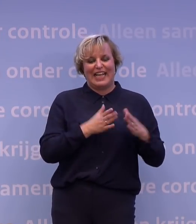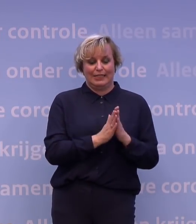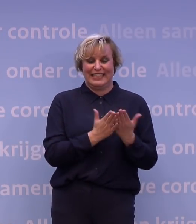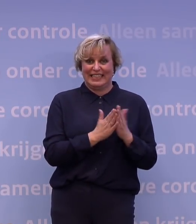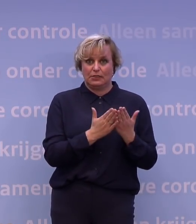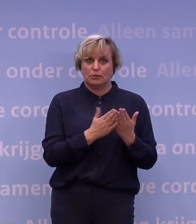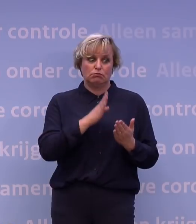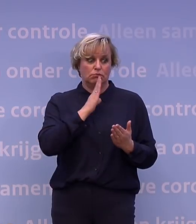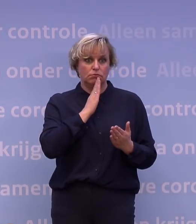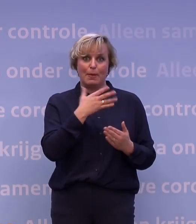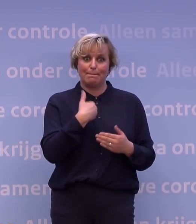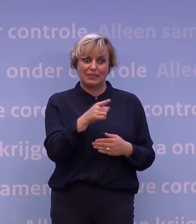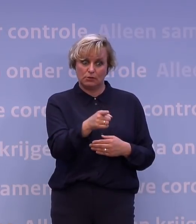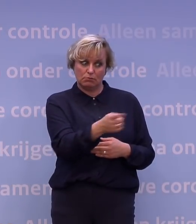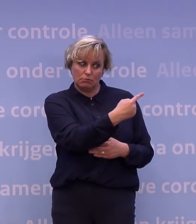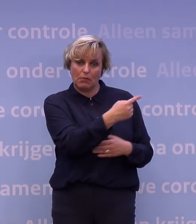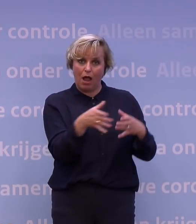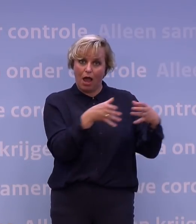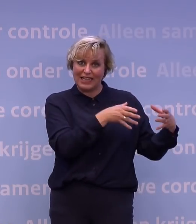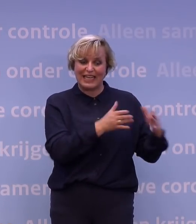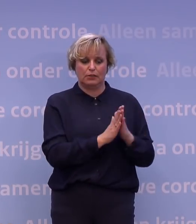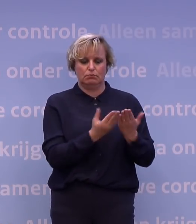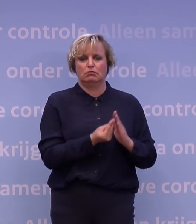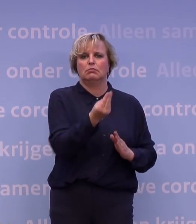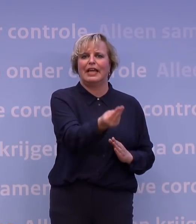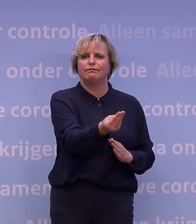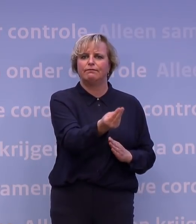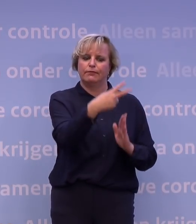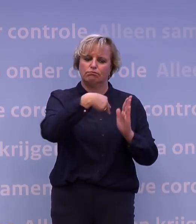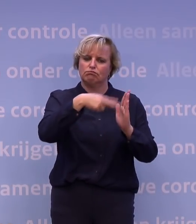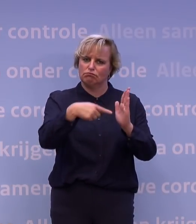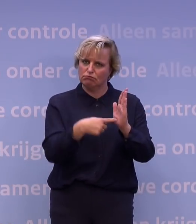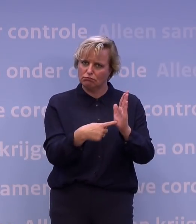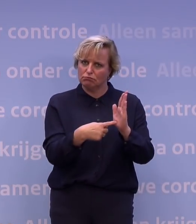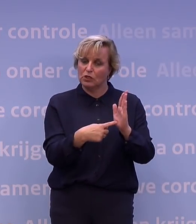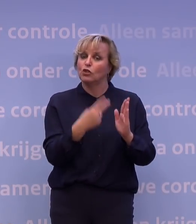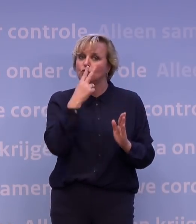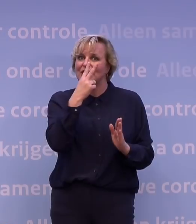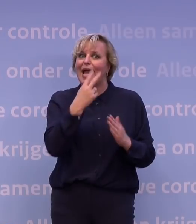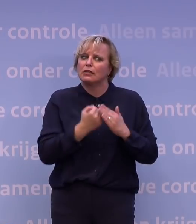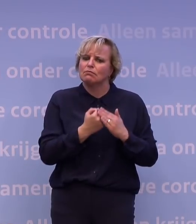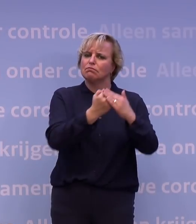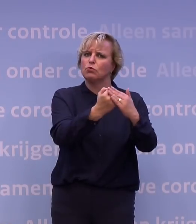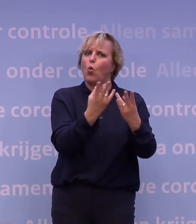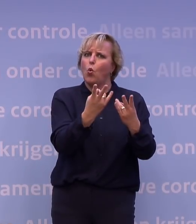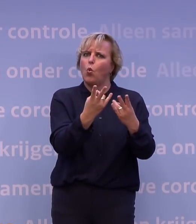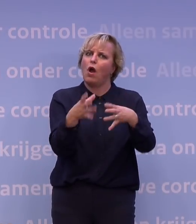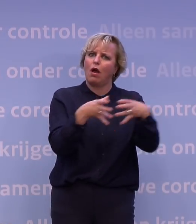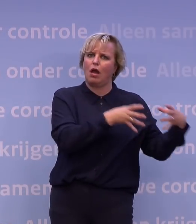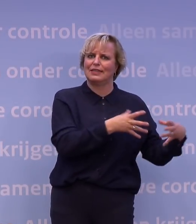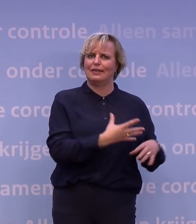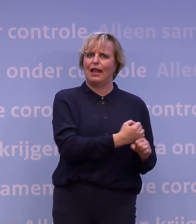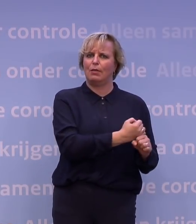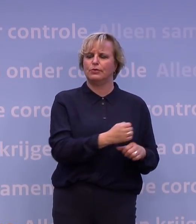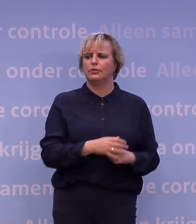dat mensen in quarantaine moeten. Dus we zetten daar een aantal stappen in. En we kijken hoe we mensen eigenlijk zo goed als mogelijk ook kunnen ondersteunen bij die quarantaine. Maar